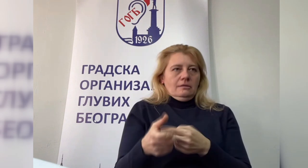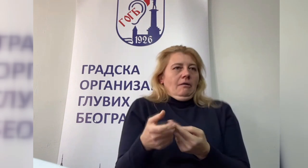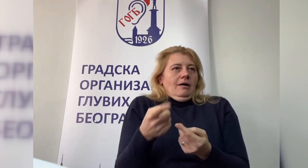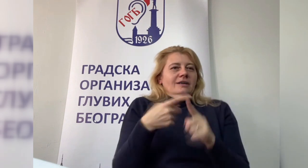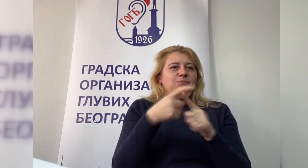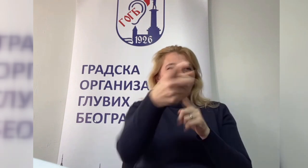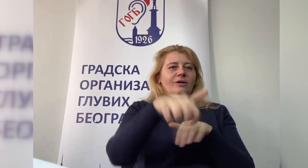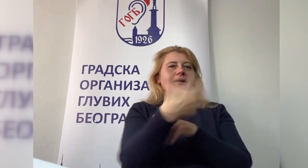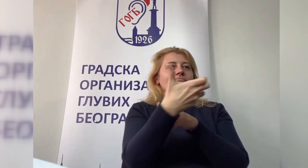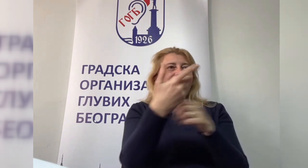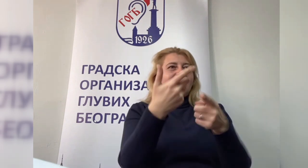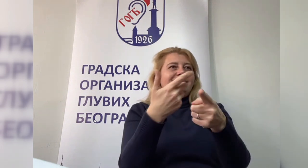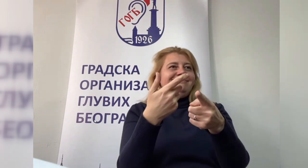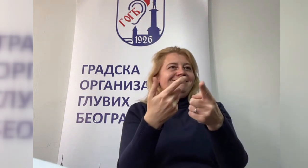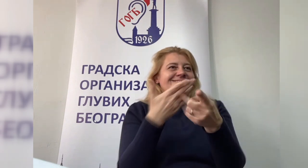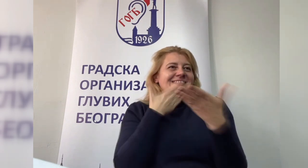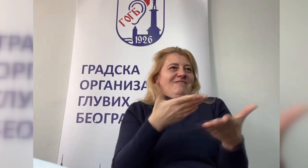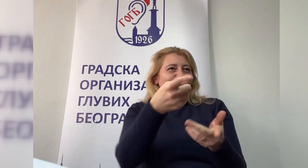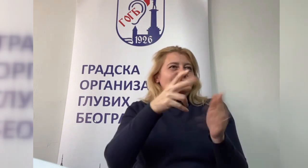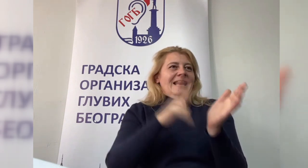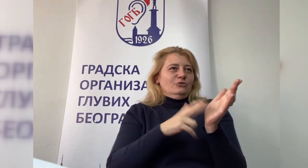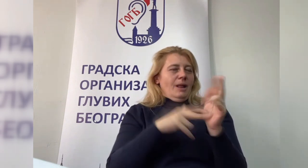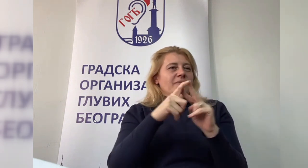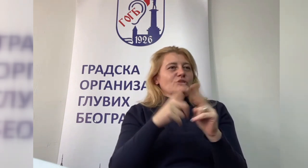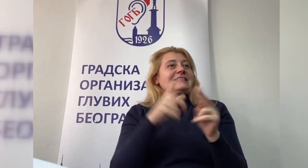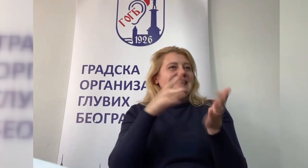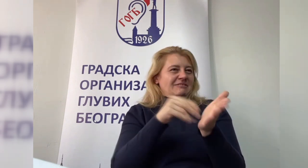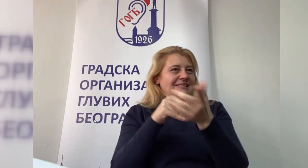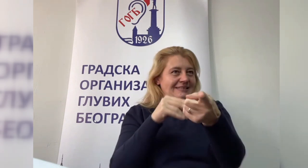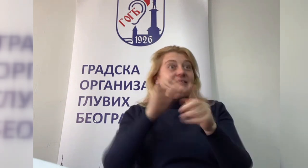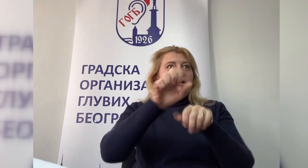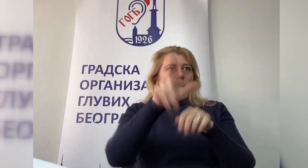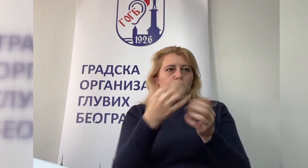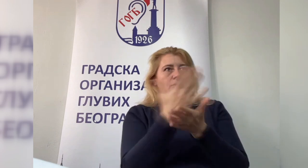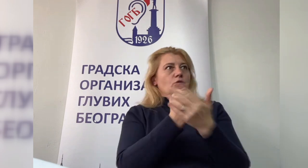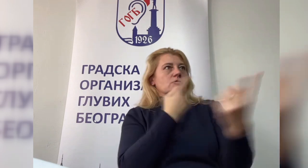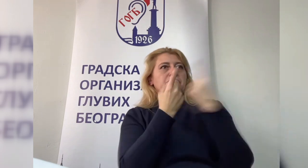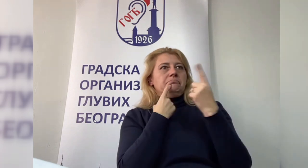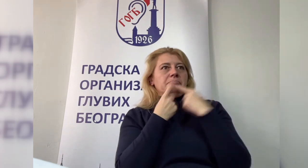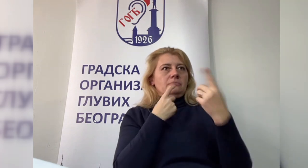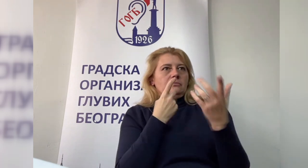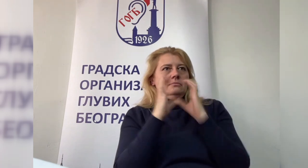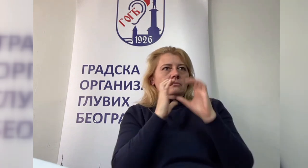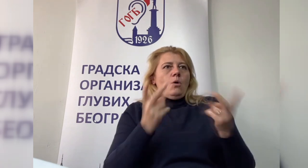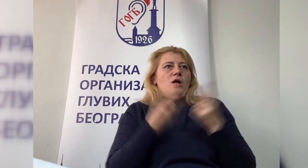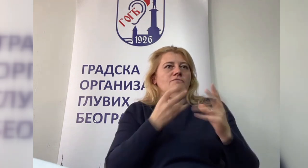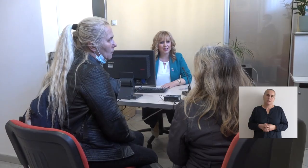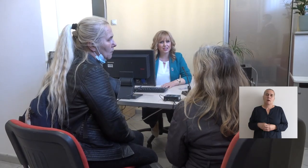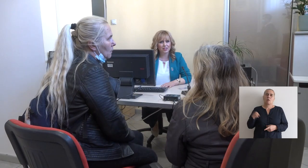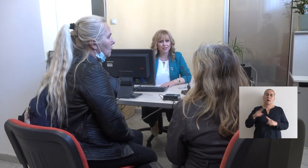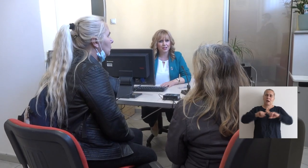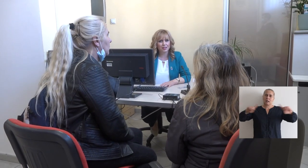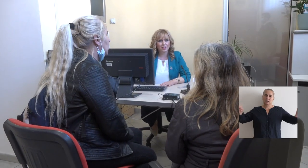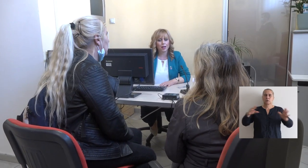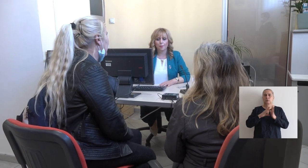pacijentom, takođe radi lakše komunikacije, može da pozove Nacionalni prevodilački centar.